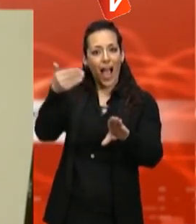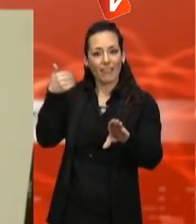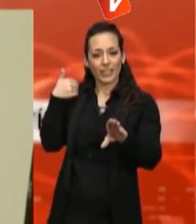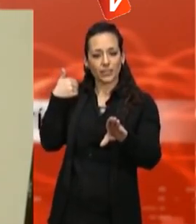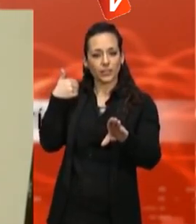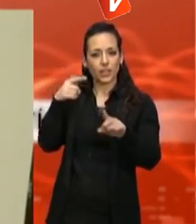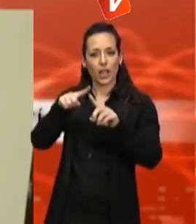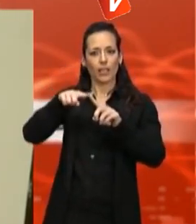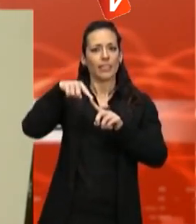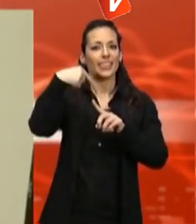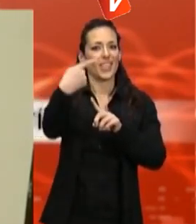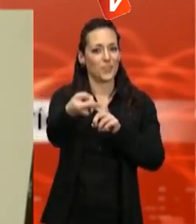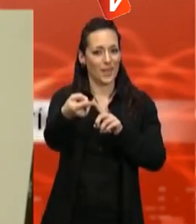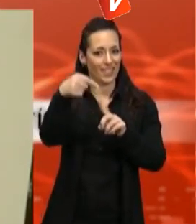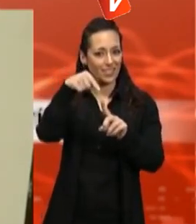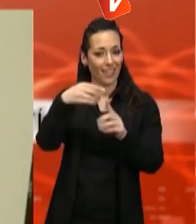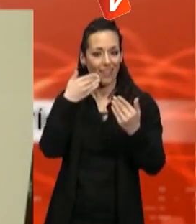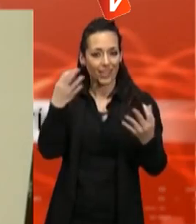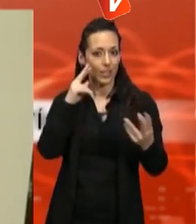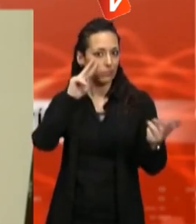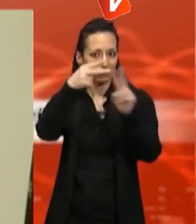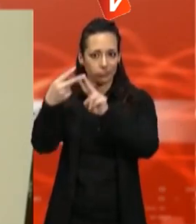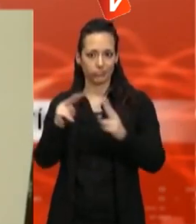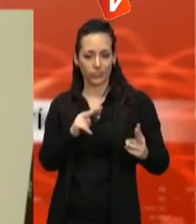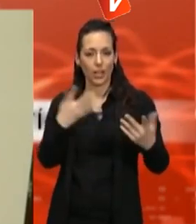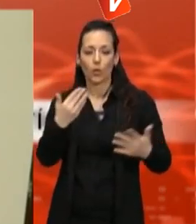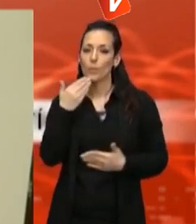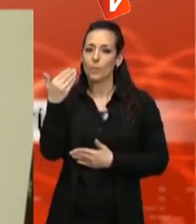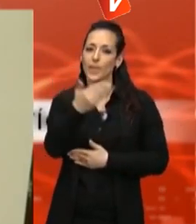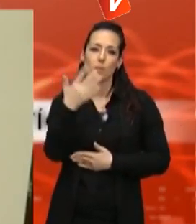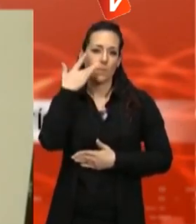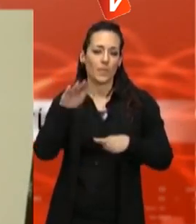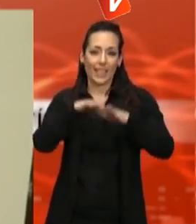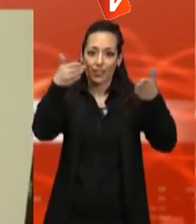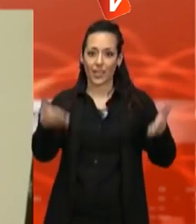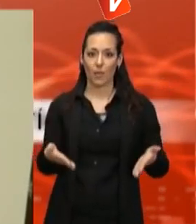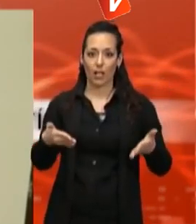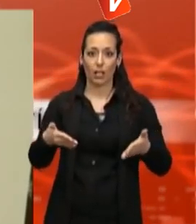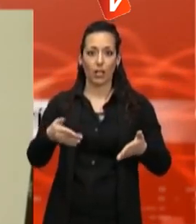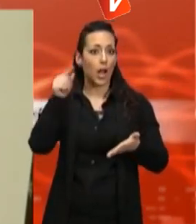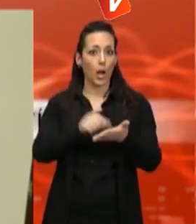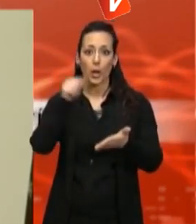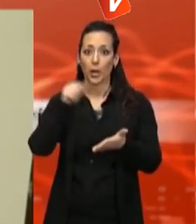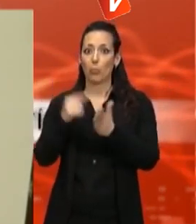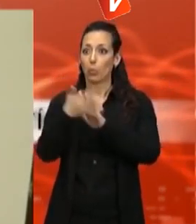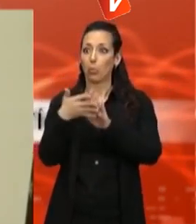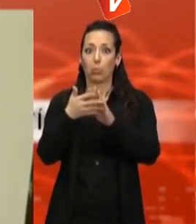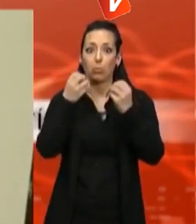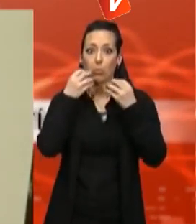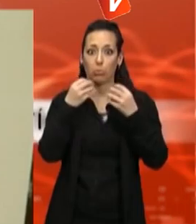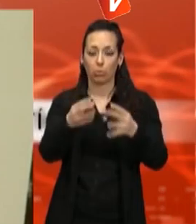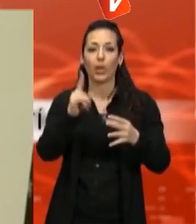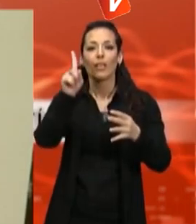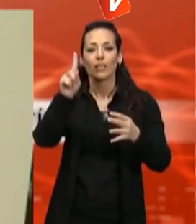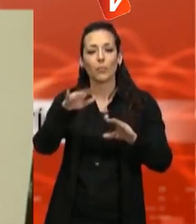satisfets que n'emanés una taula de treball àgil que anés fent el seguiment de tot el que avui es pot